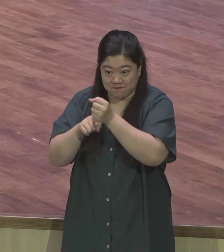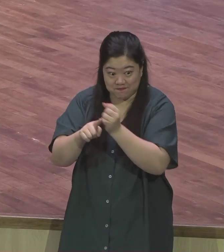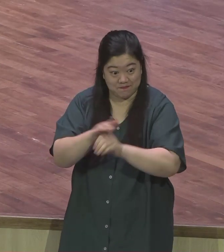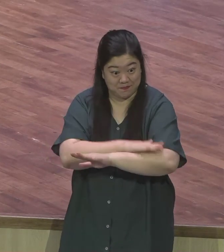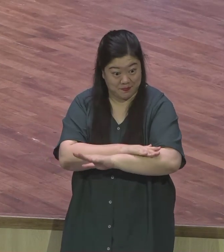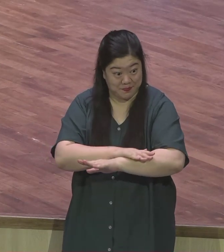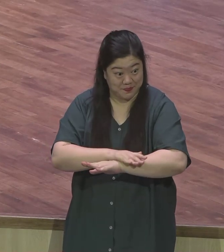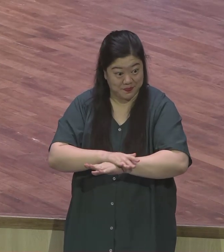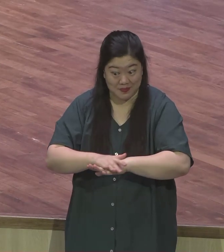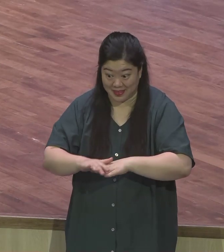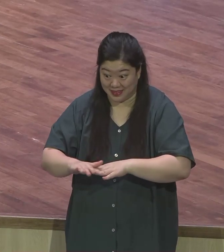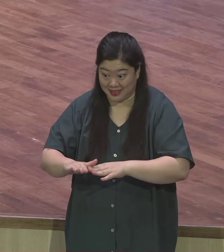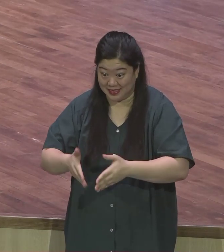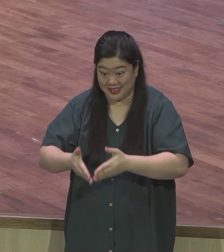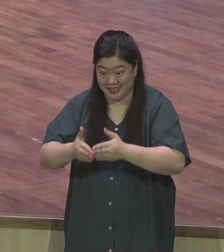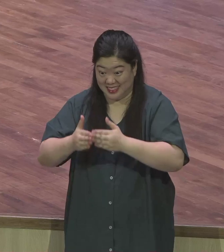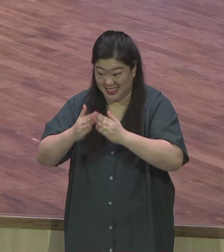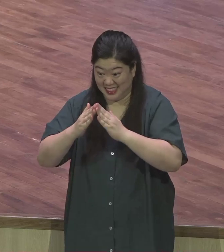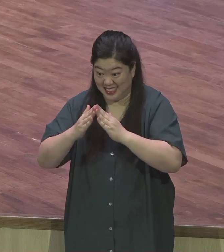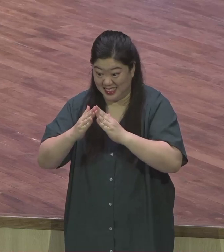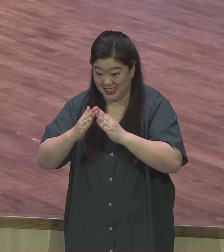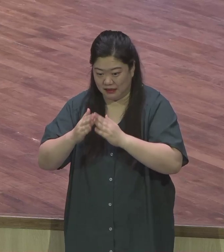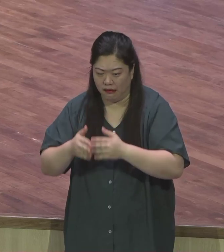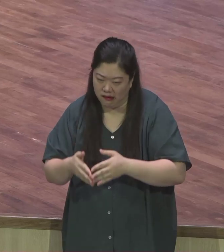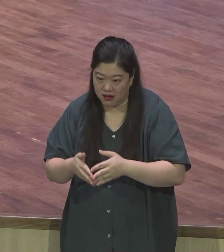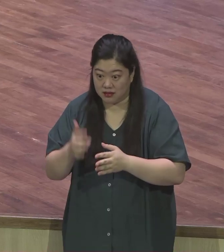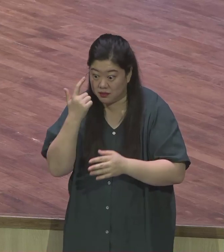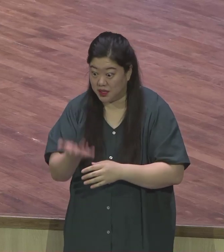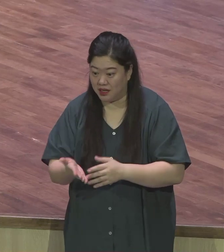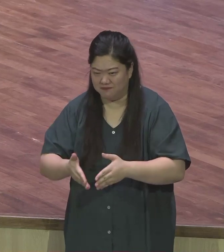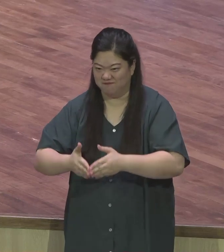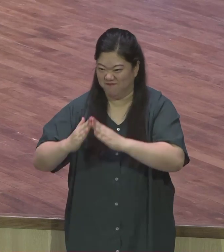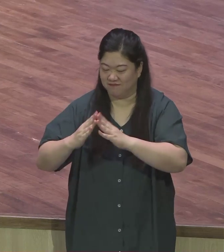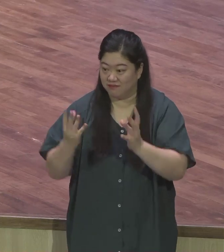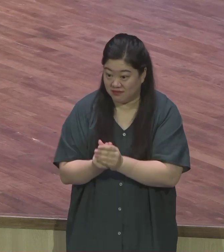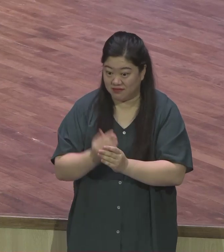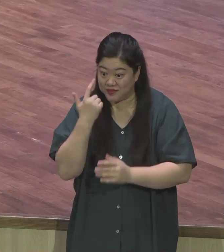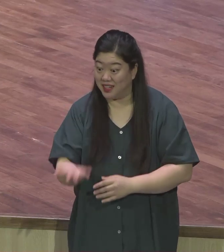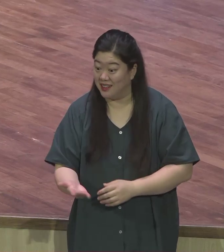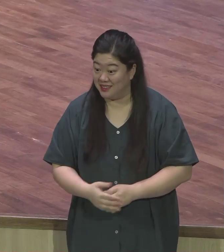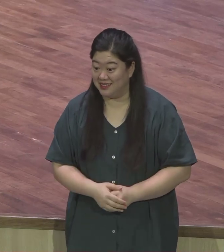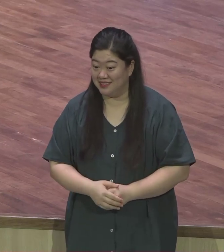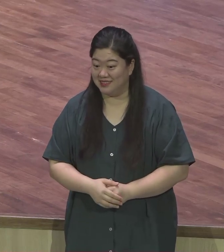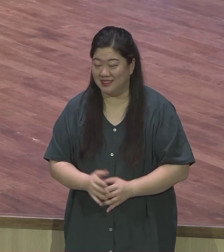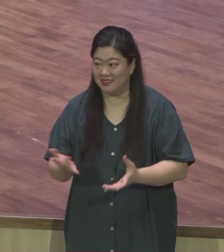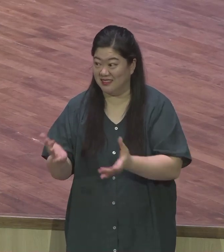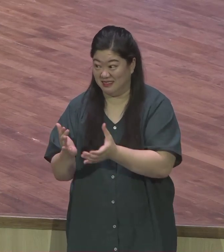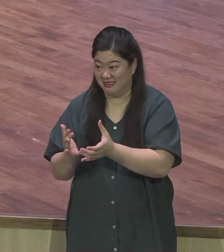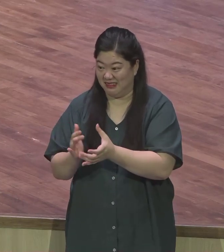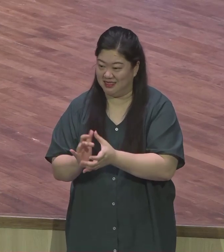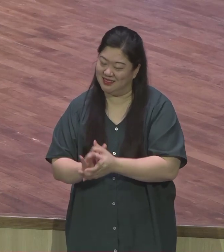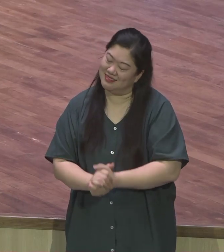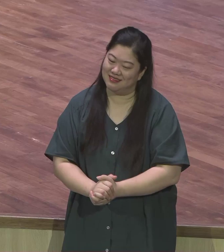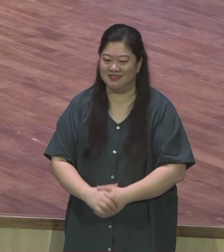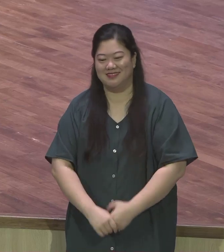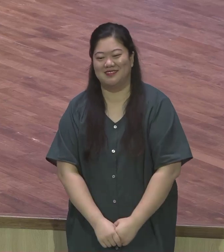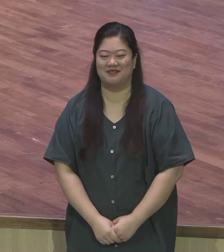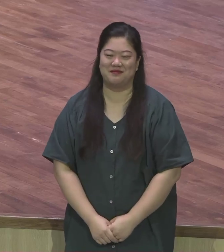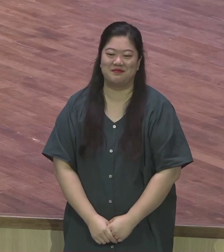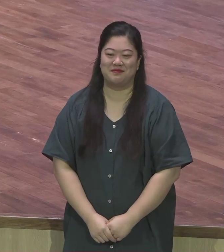있으십니까? 아멘 이제 하반기가 또 새롭게 사역이 시작이 됐습니다 여러분들께서 또 남은 기간